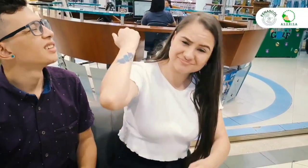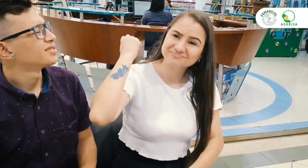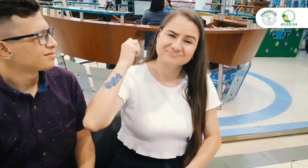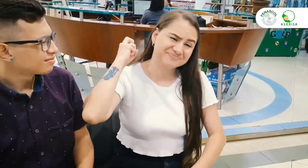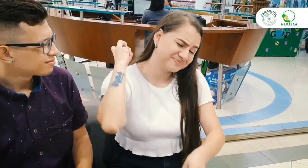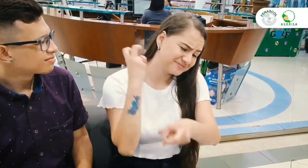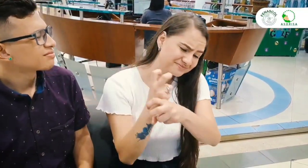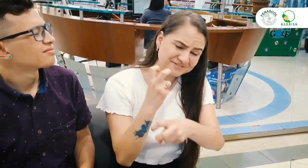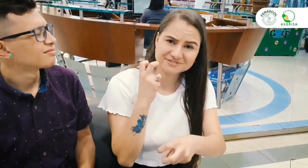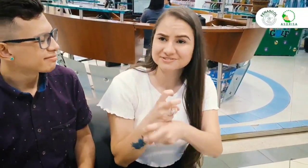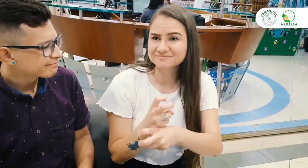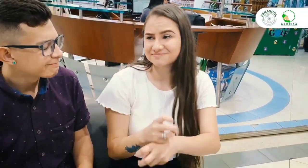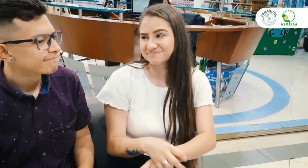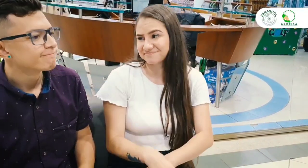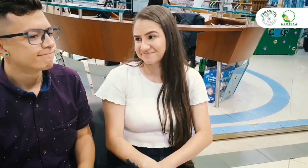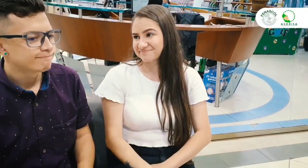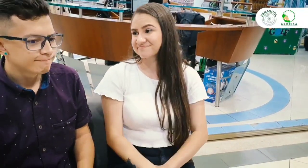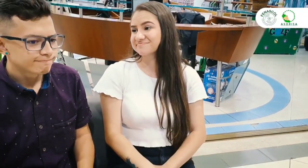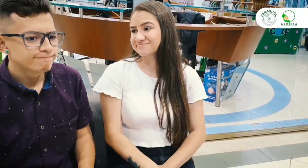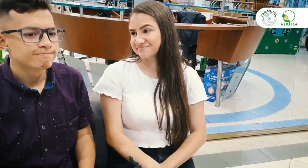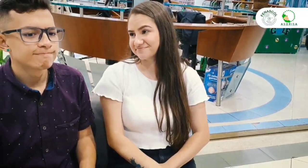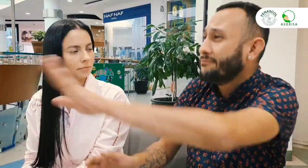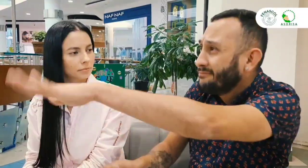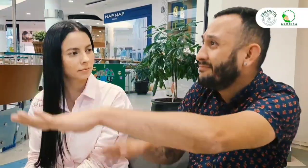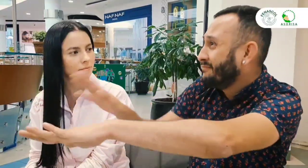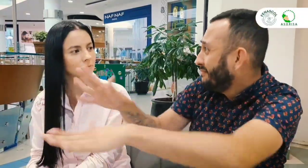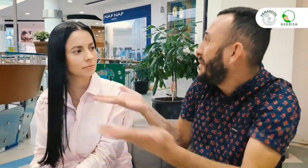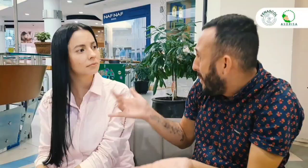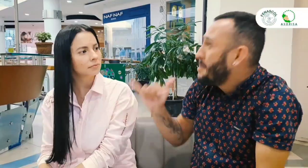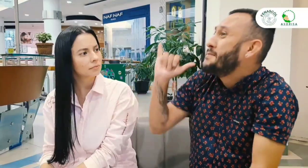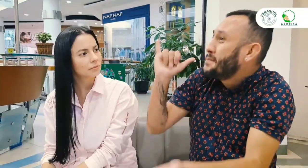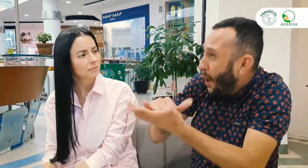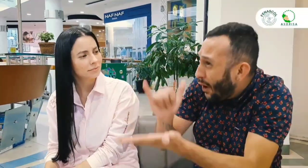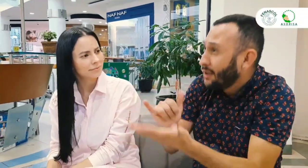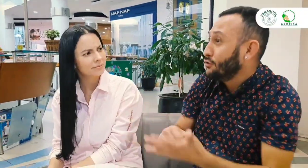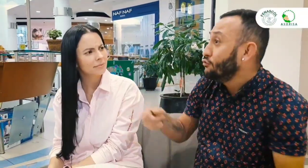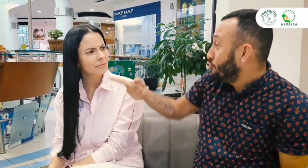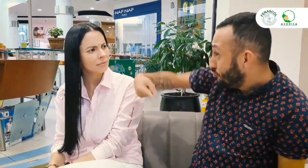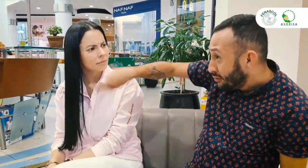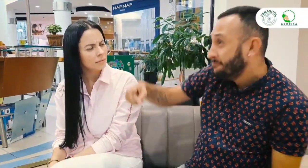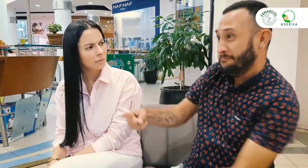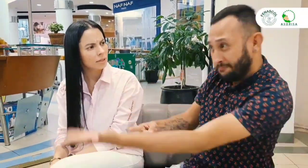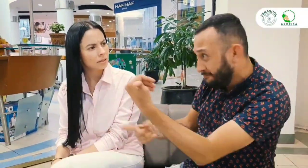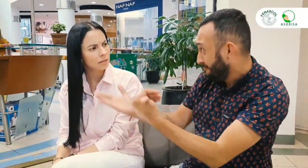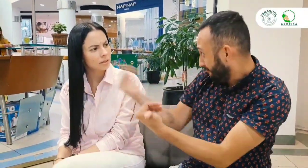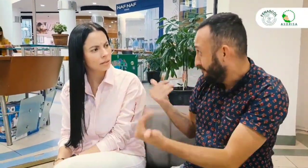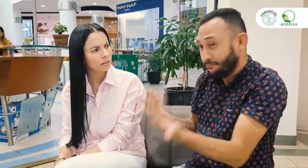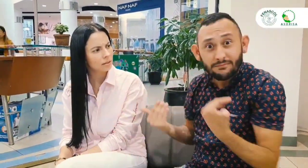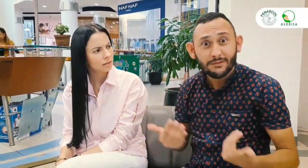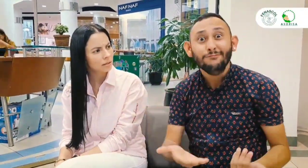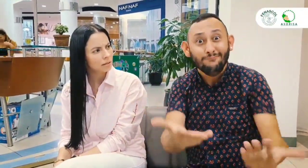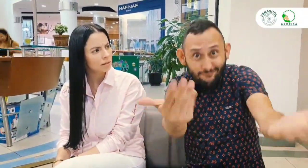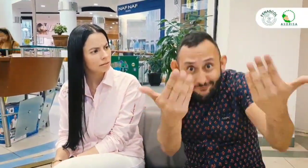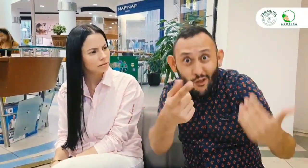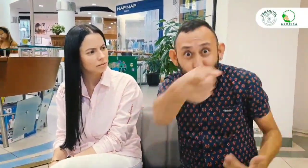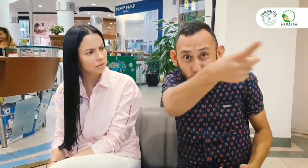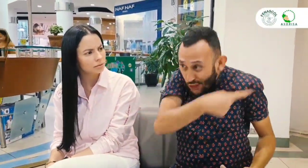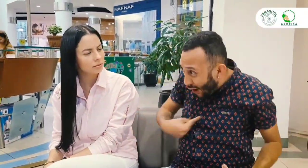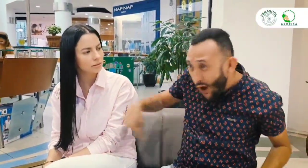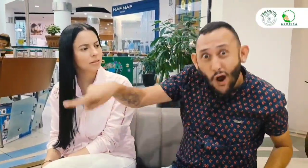ha sido así. Siempre nos ignoran. Así es muy complicado. Por eso mismo nos tenemos que sumar. Tú, tú, tú y tú